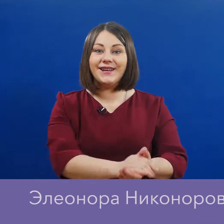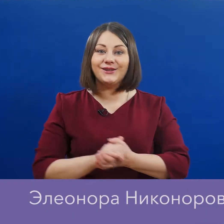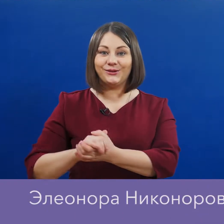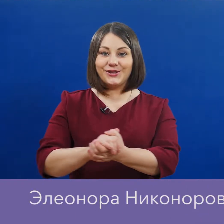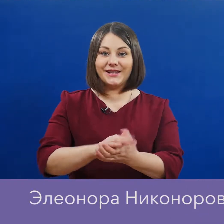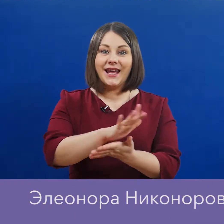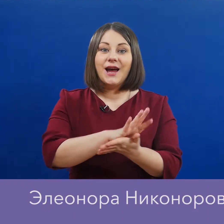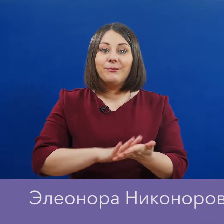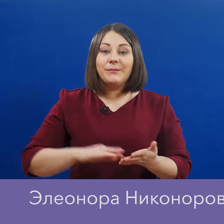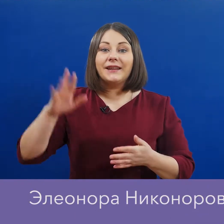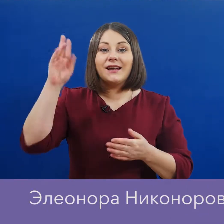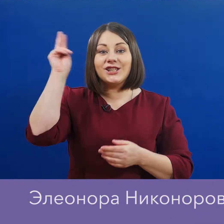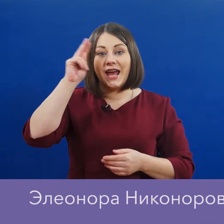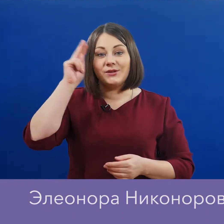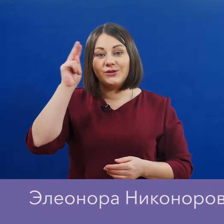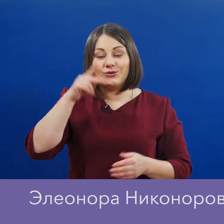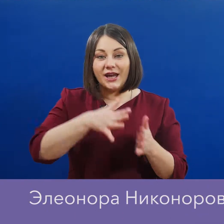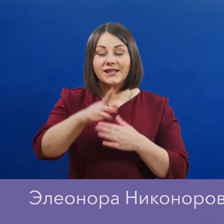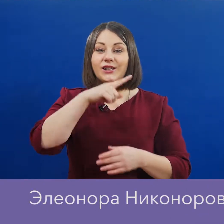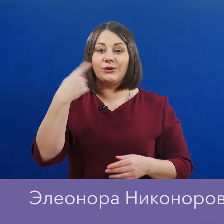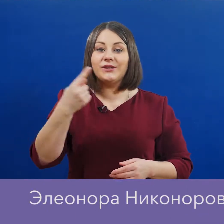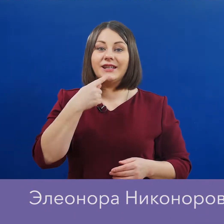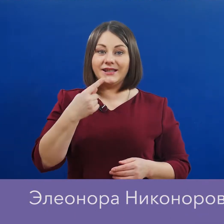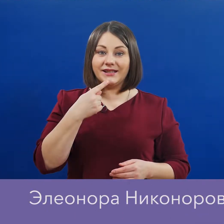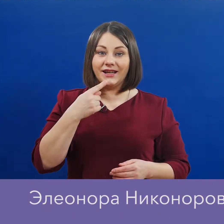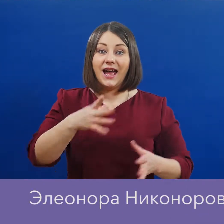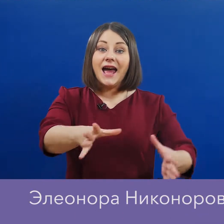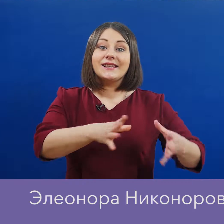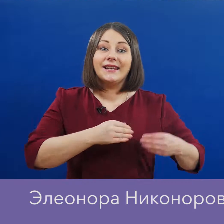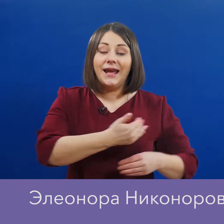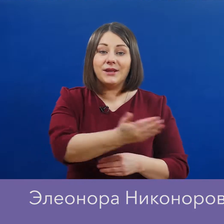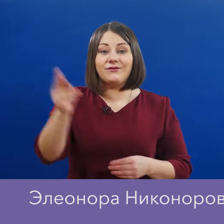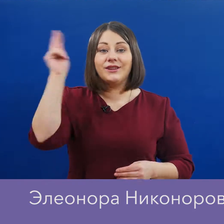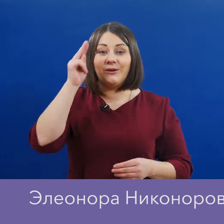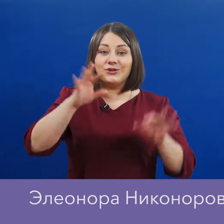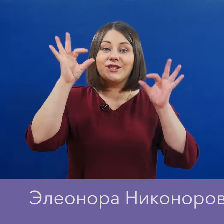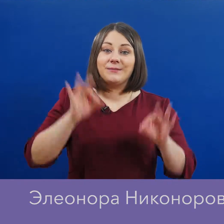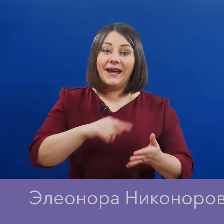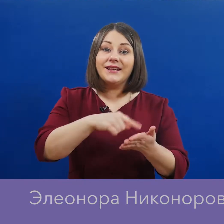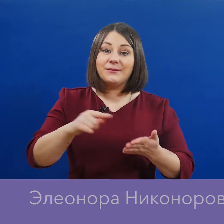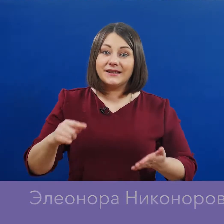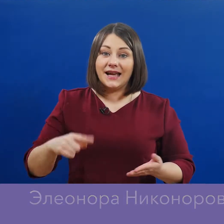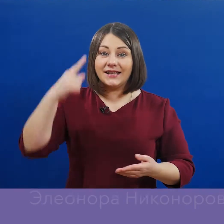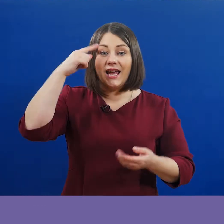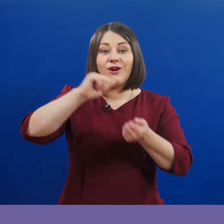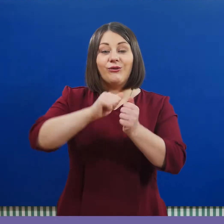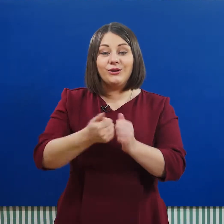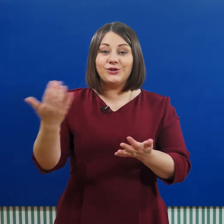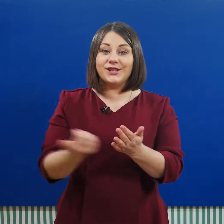Мы продолжаем изучать русский язык. С нами вы научитесь правильно писать, выучите